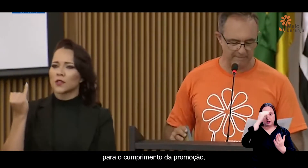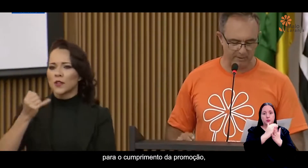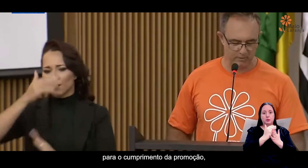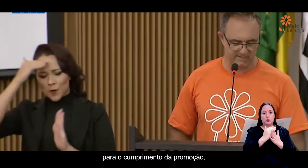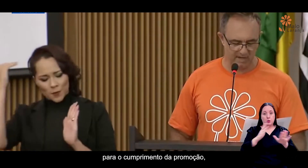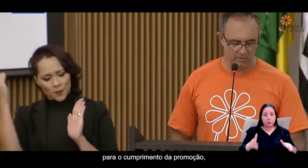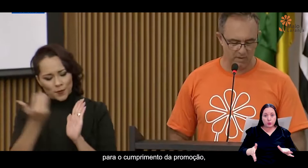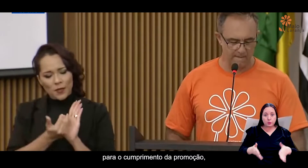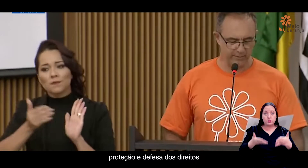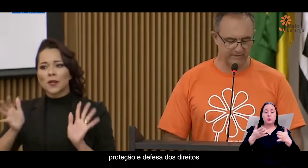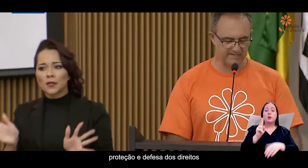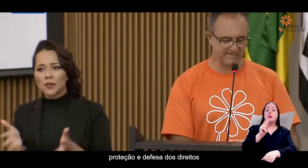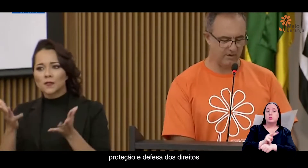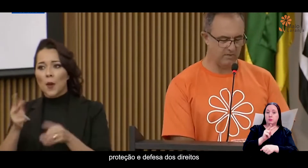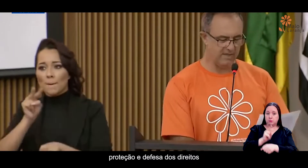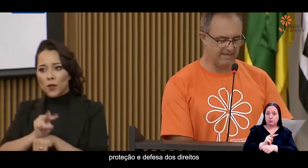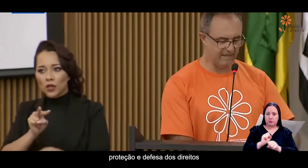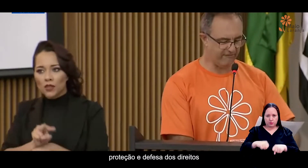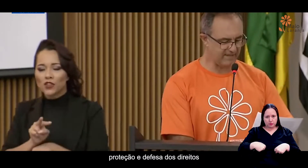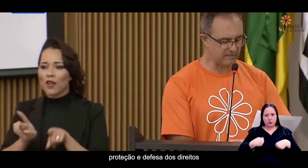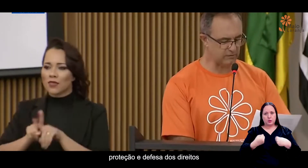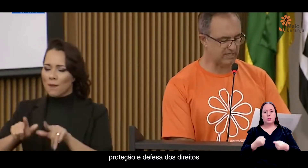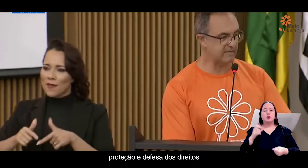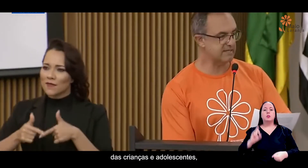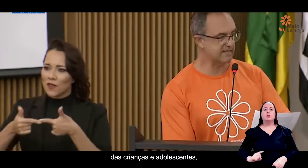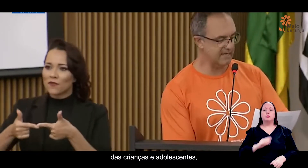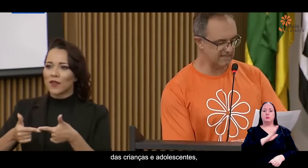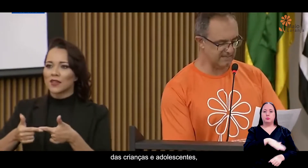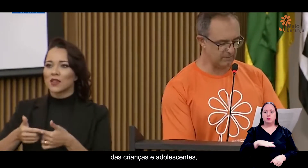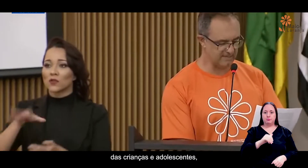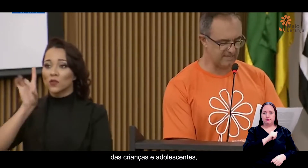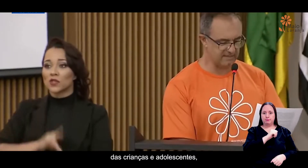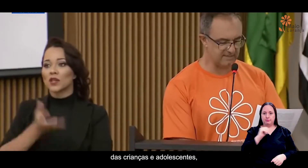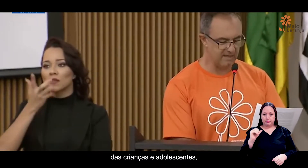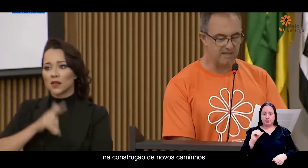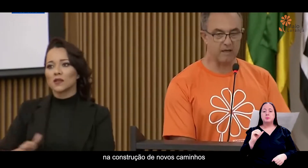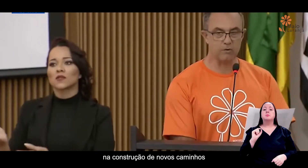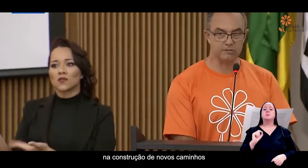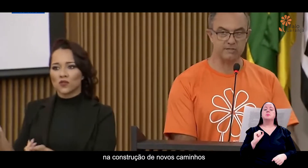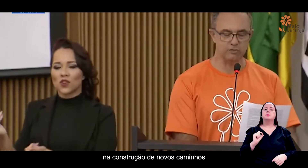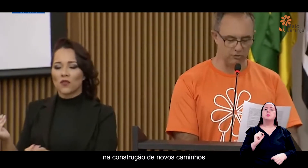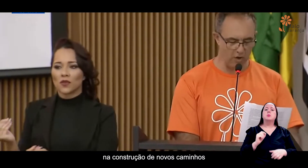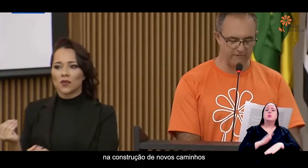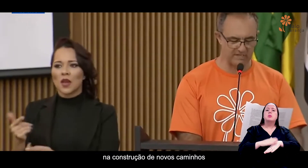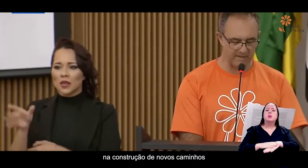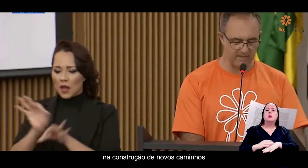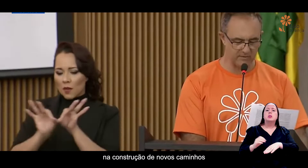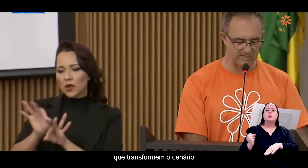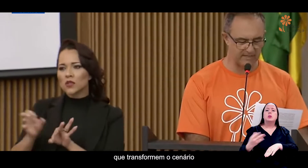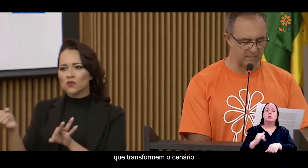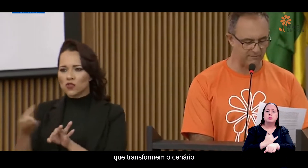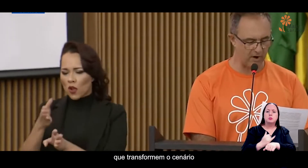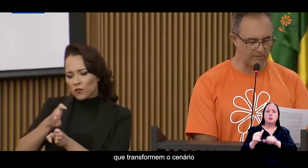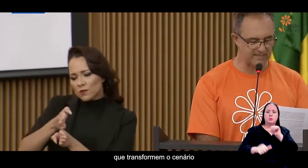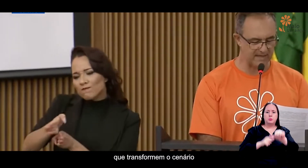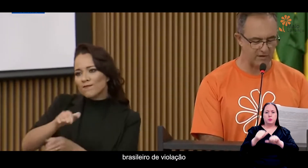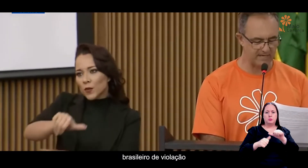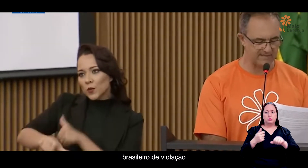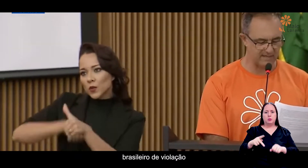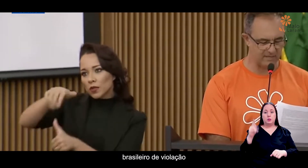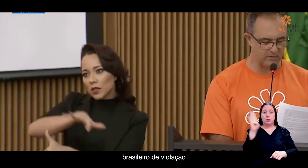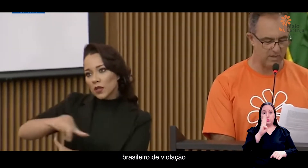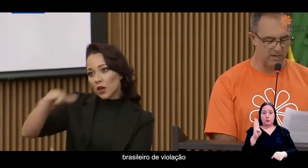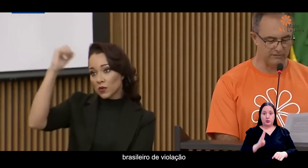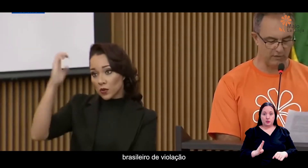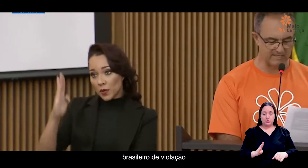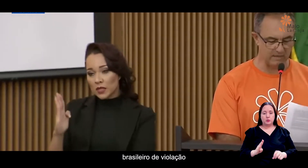cumprimento da promoção, proteção e defesa dos direitos das crianças e adolescentes na construção de novos caminhos que transformem o cenário